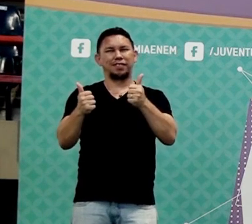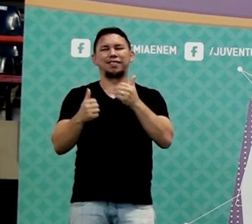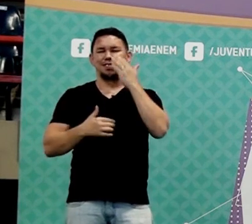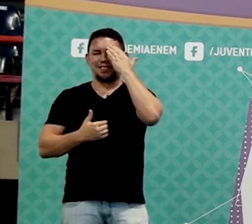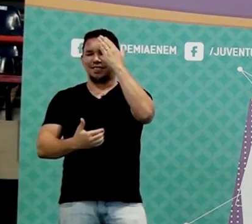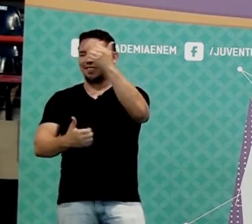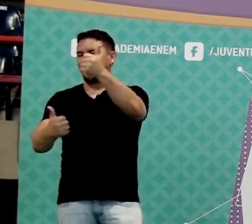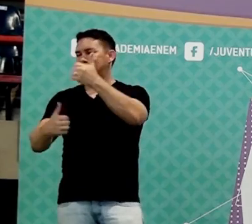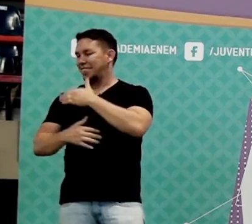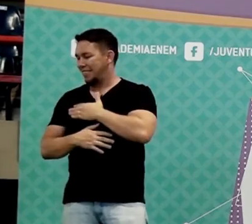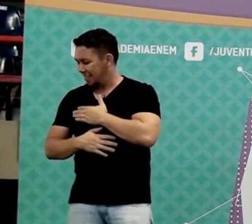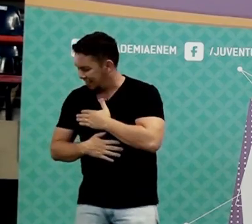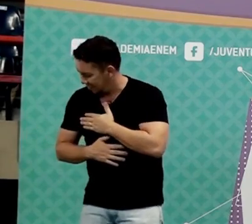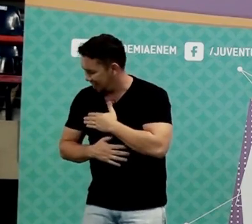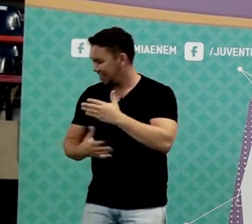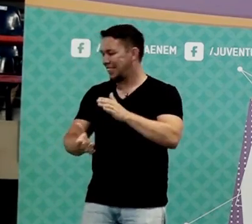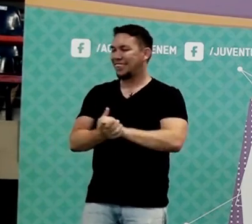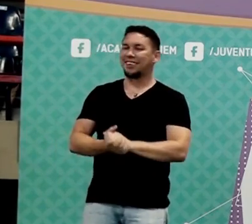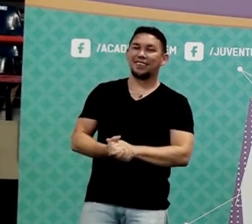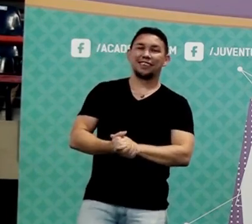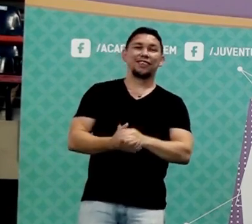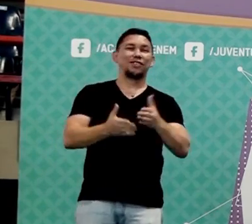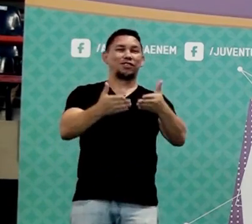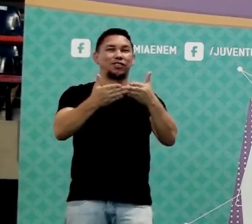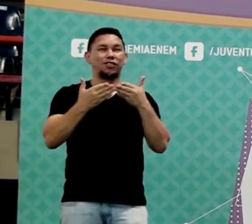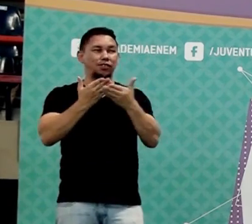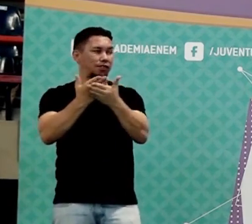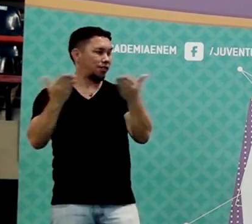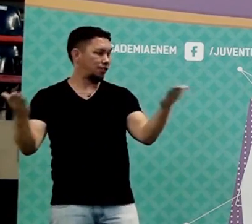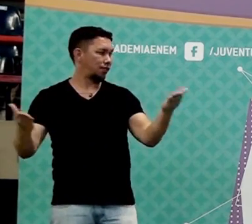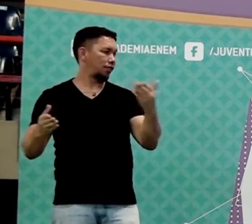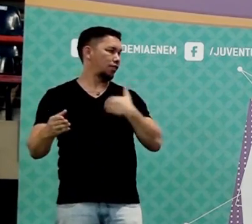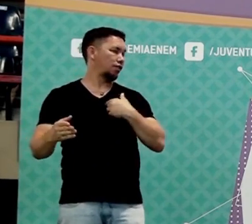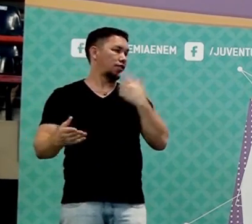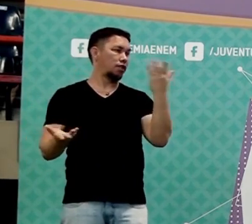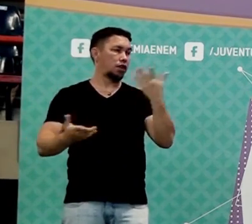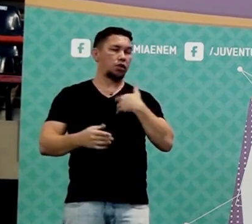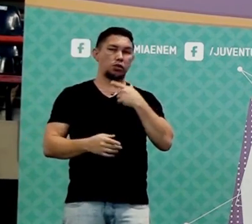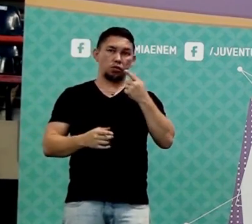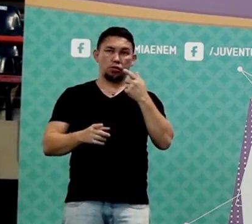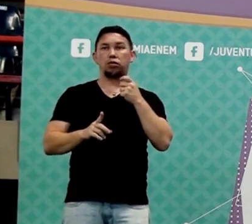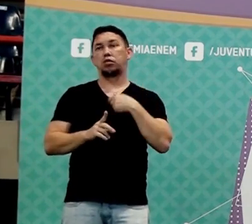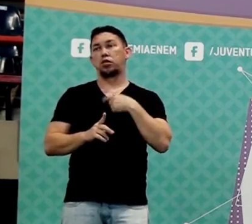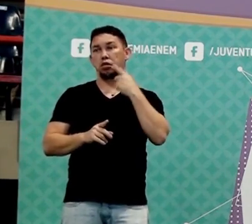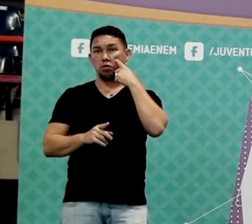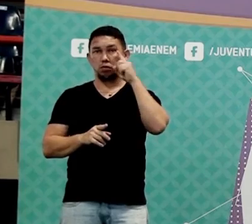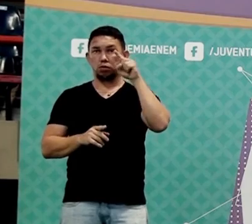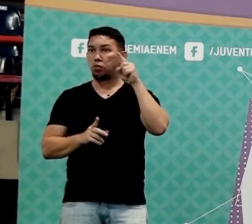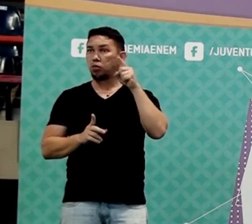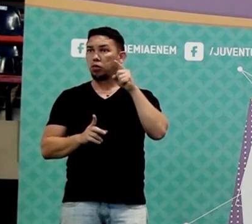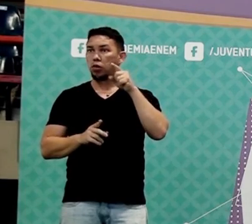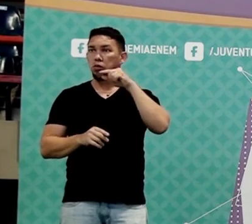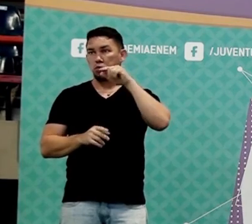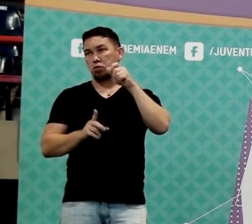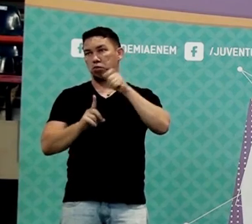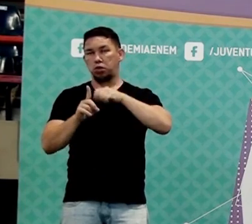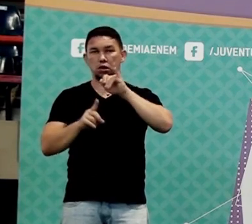obrigado. Mas, ó. Queria pedir a vocês que esse mês de julho agora, a nossa próxima aula é quando, hein?